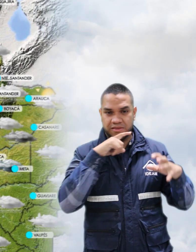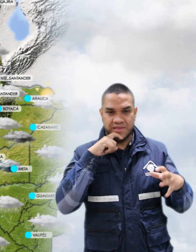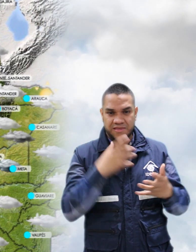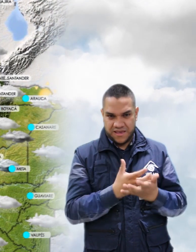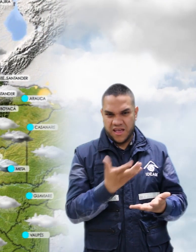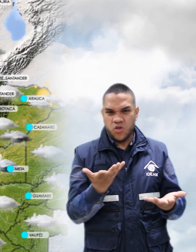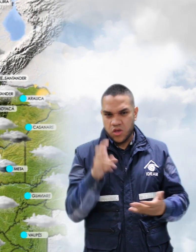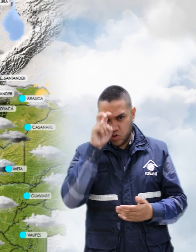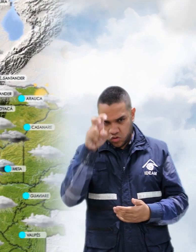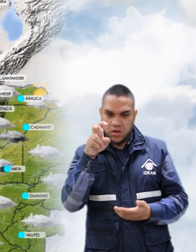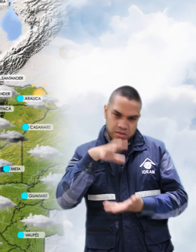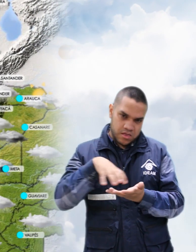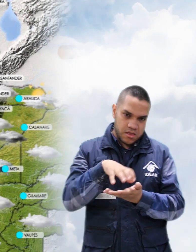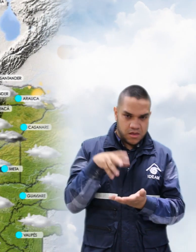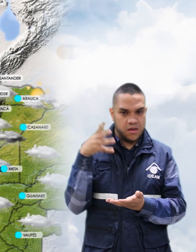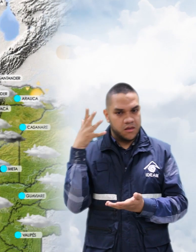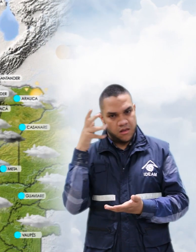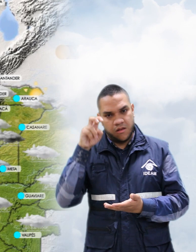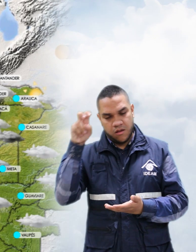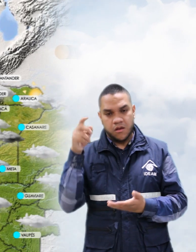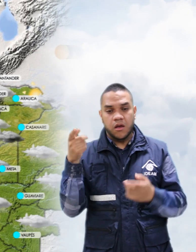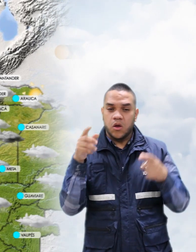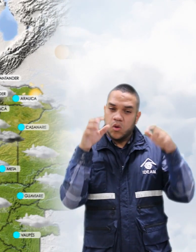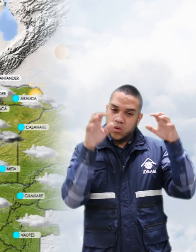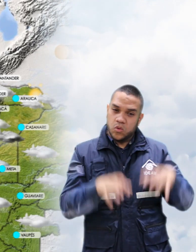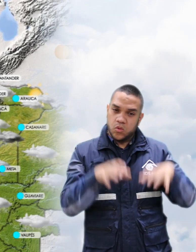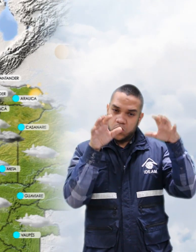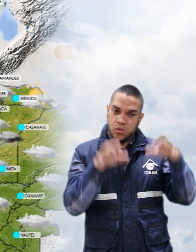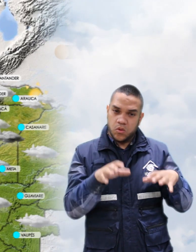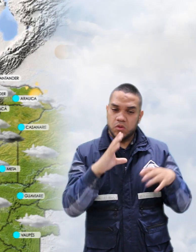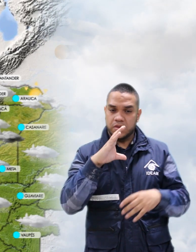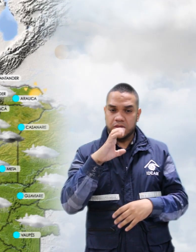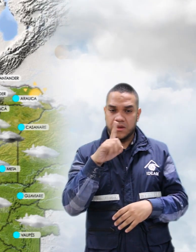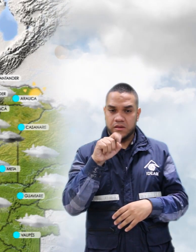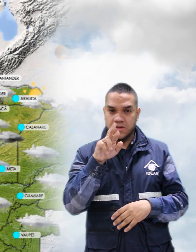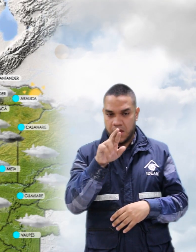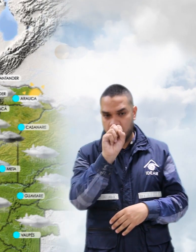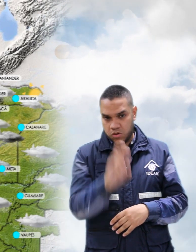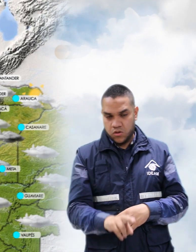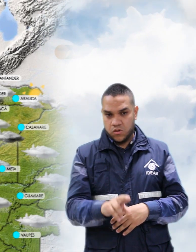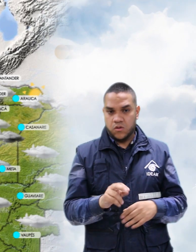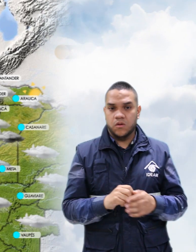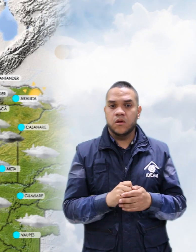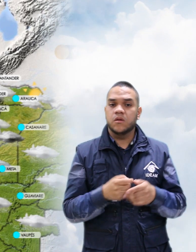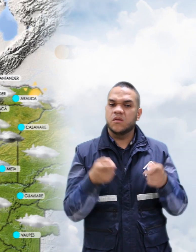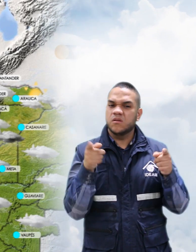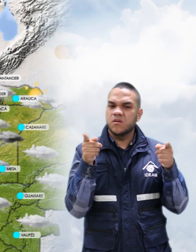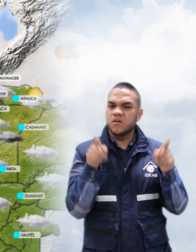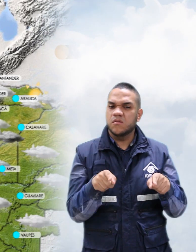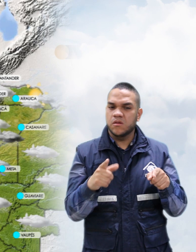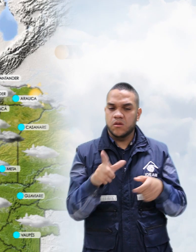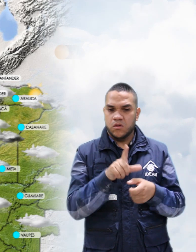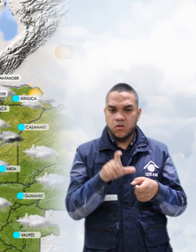en los Santanderes. No se descartan algunas lluvias hacia el sur del departamento del Cesar. En sectores de Cundinamarca y